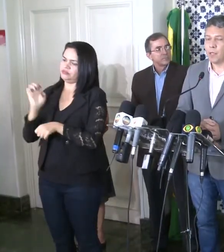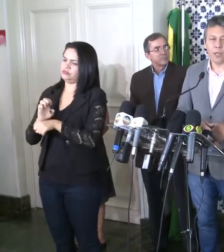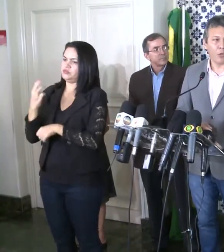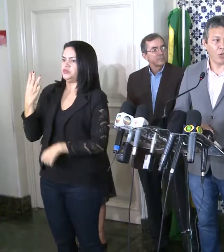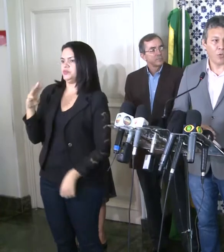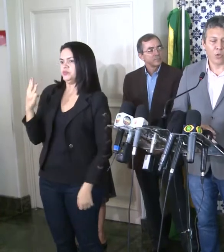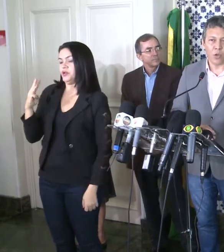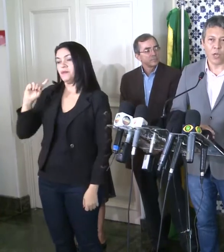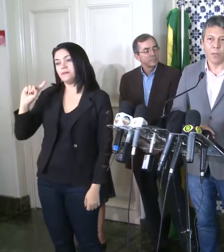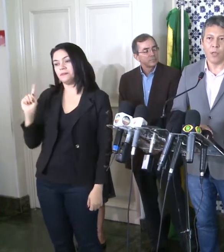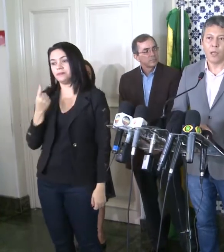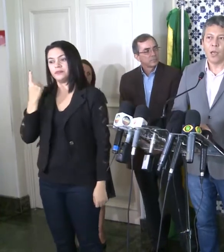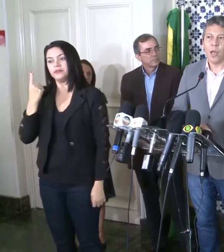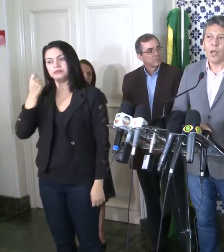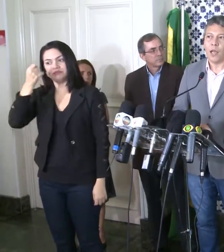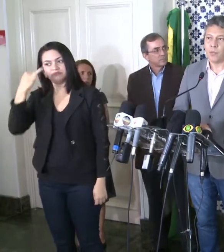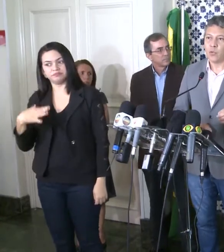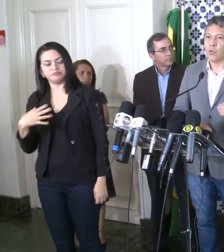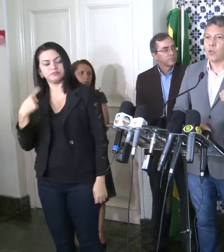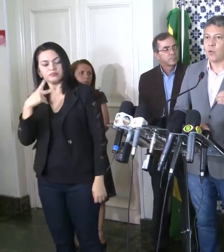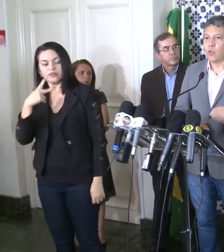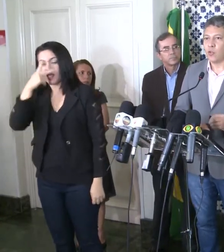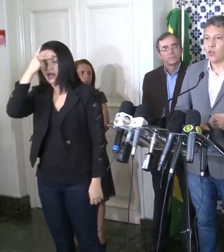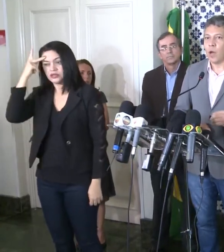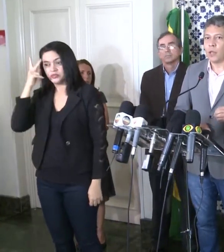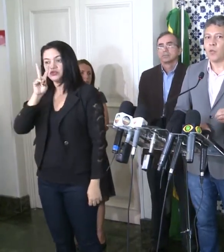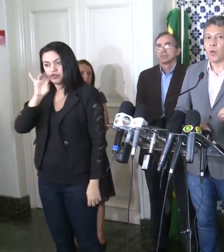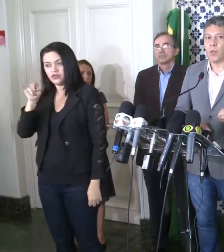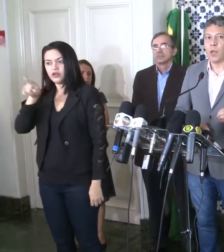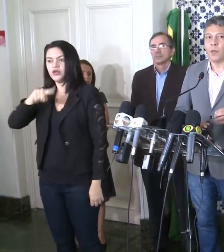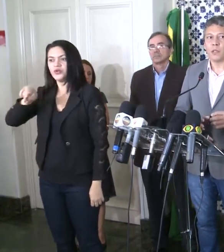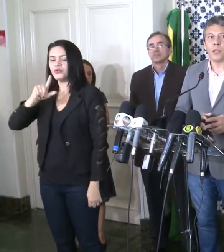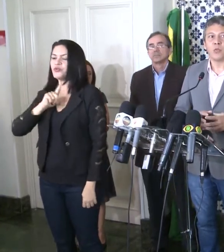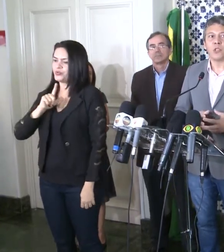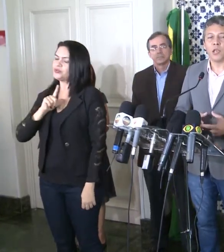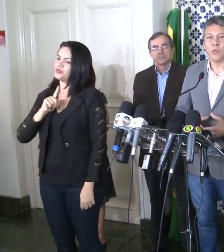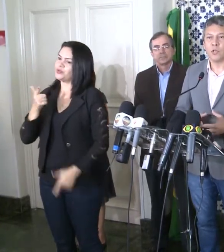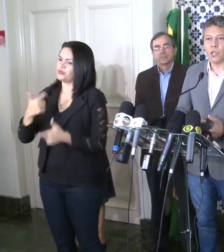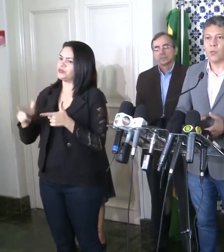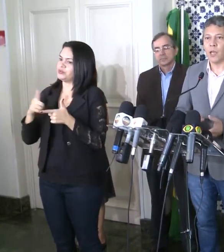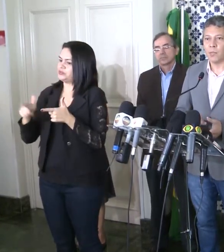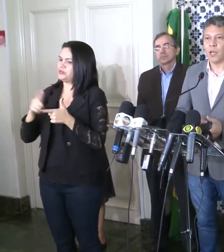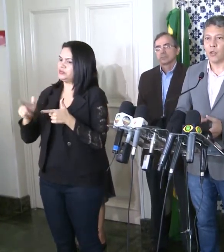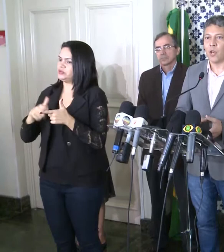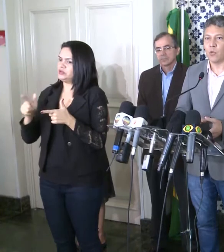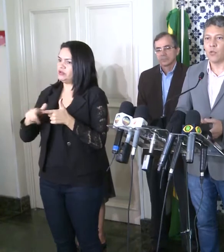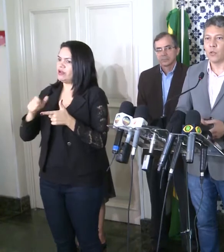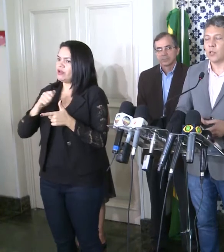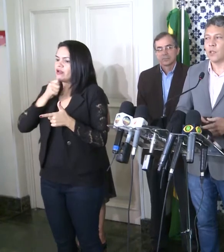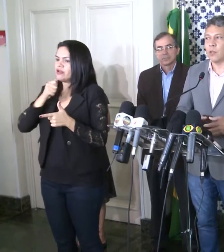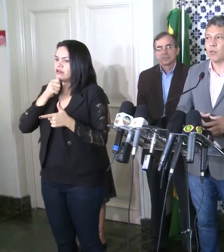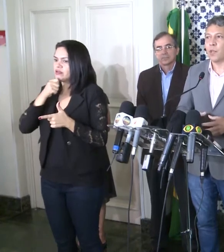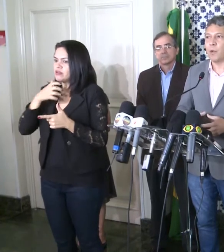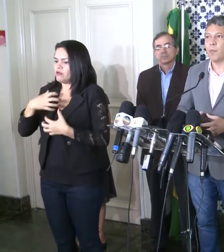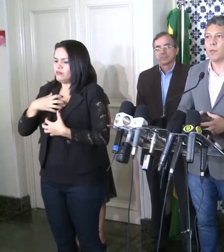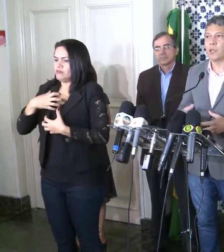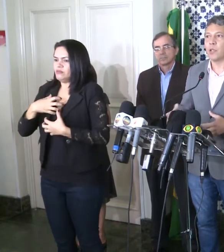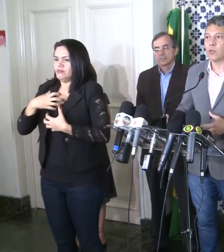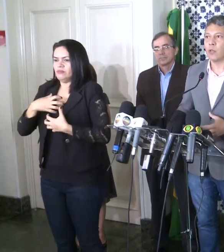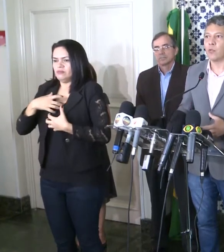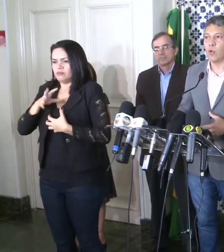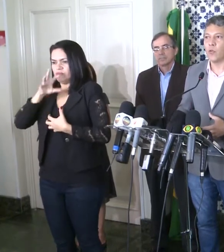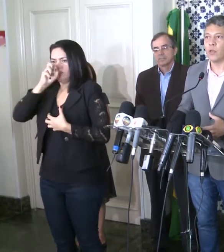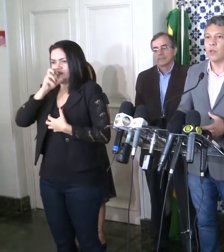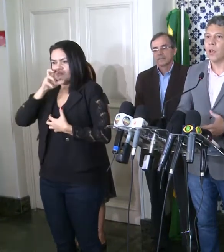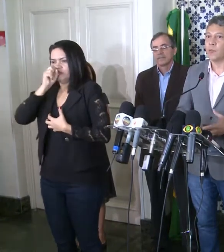primeira premissa é do nosso fluxograma. As pessoas vão continuar tendo problemas que não sejam síndrome respiratória aguda, ou seja, elas vão ter problemas